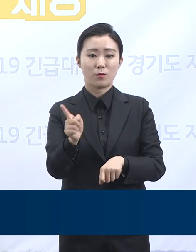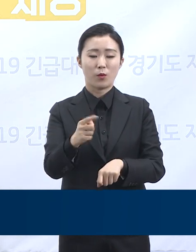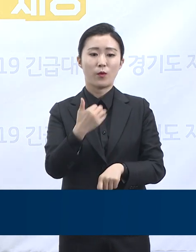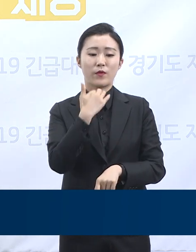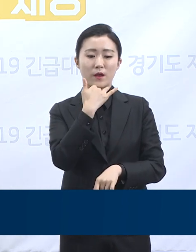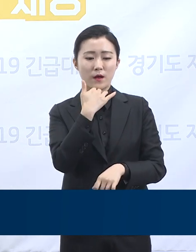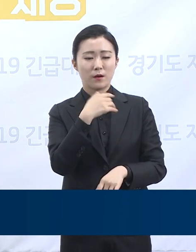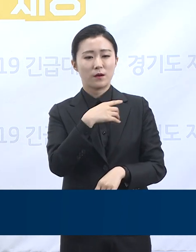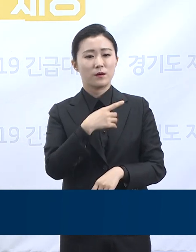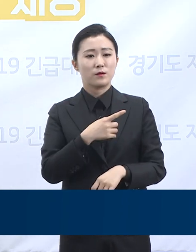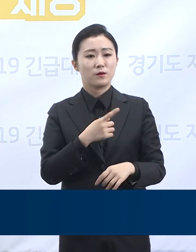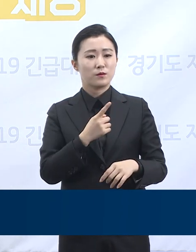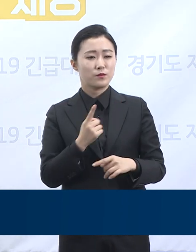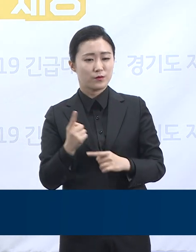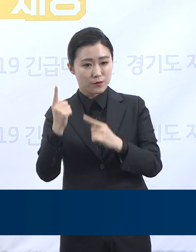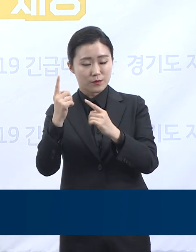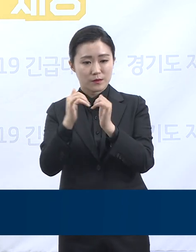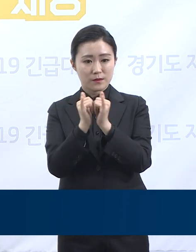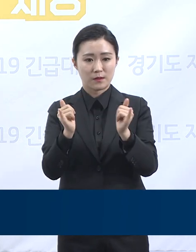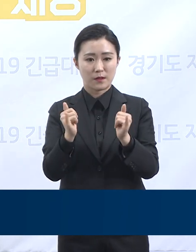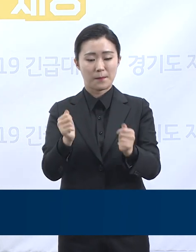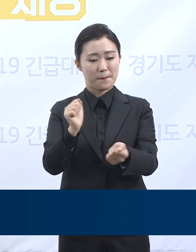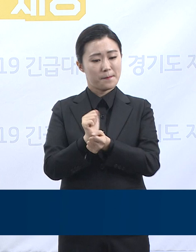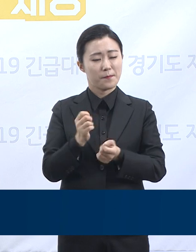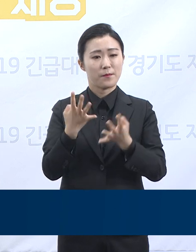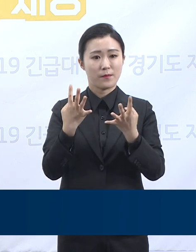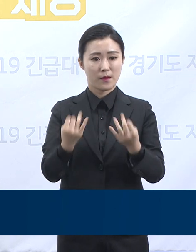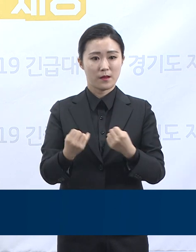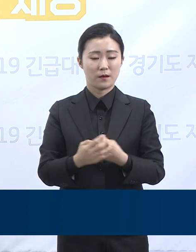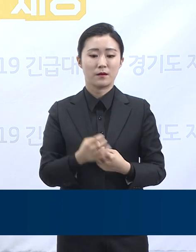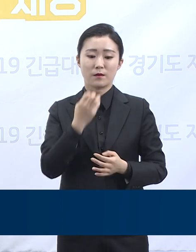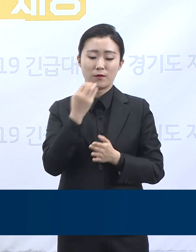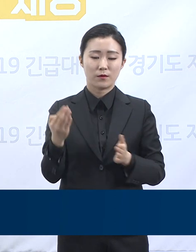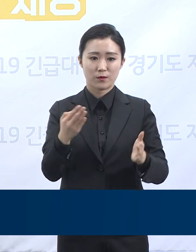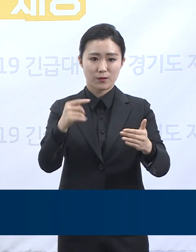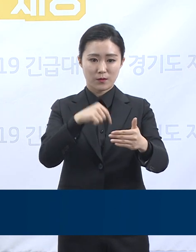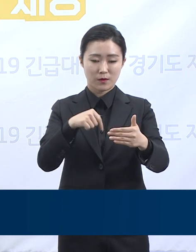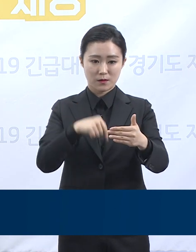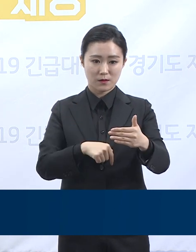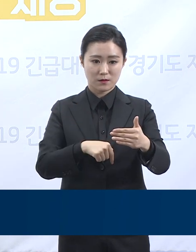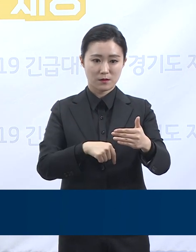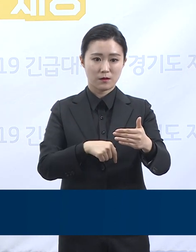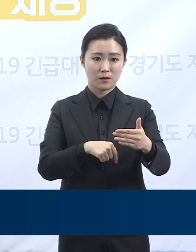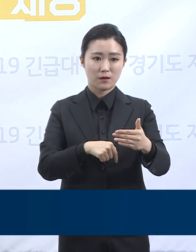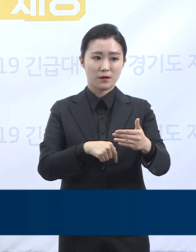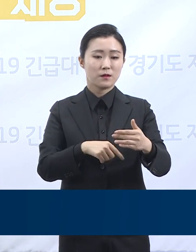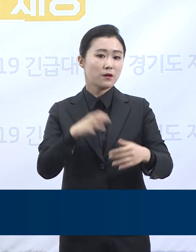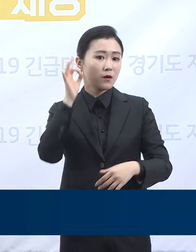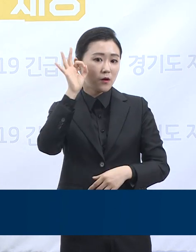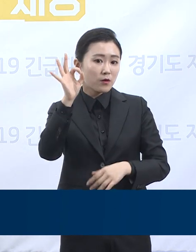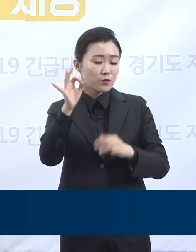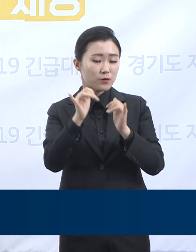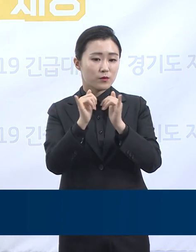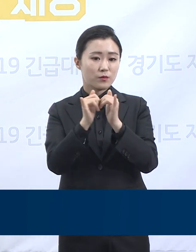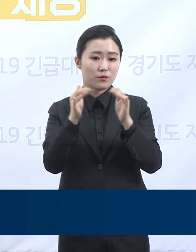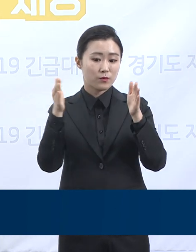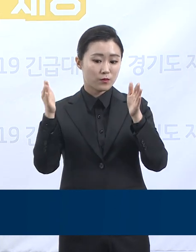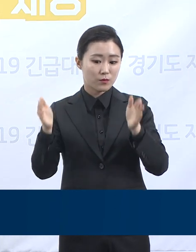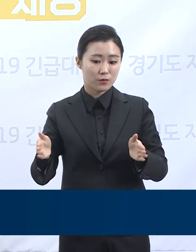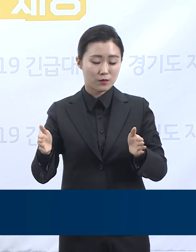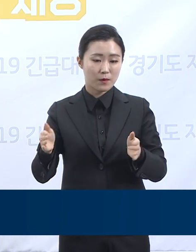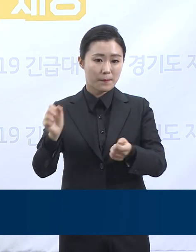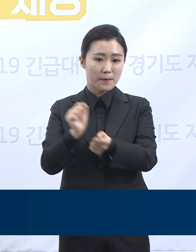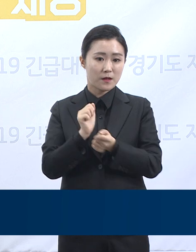것입니다. 경기도에서 6월 1일부터 열흘간 확진된 숫자는 140명입니다. 그중 60대가